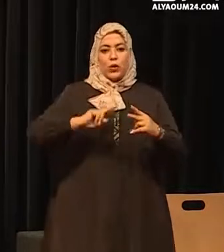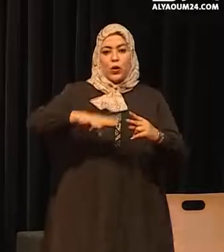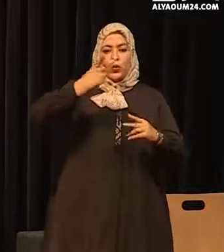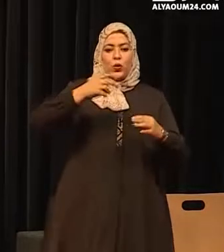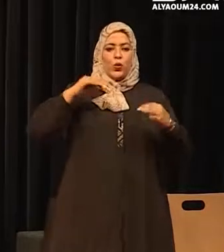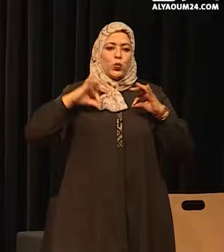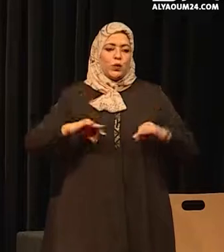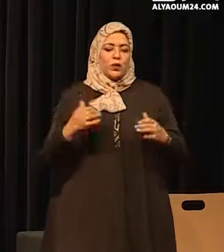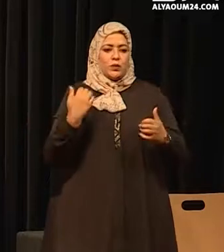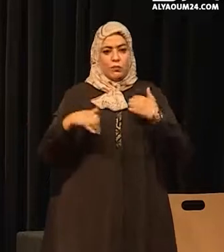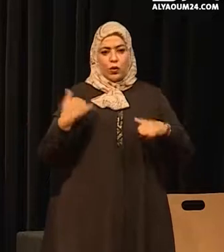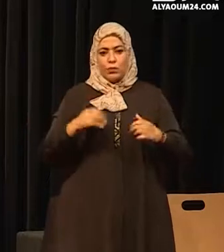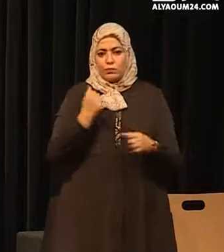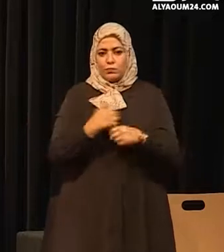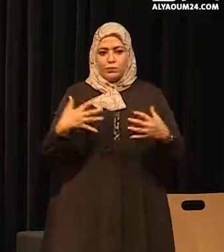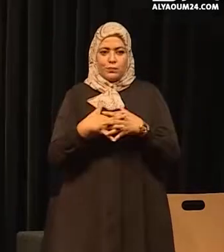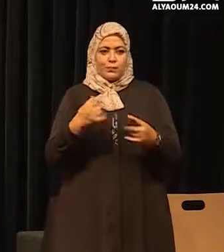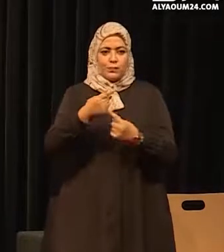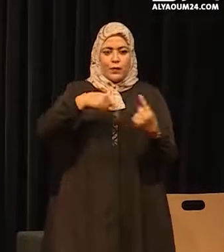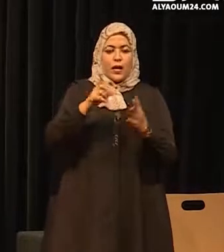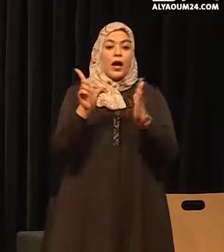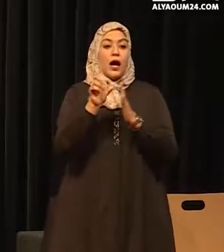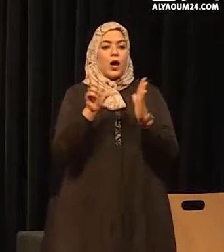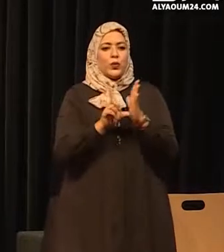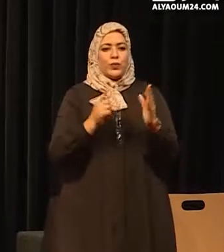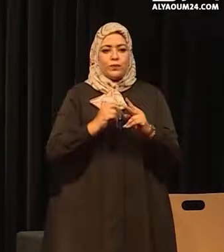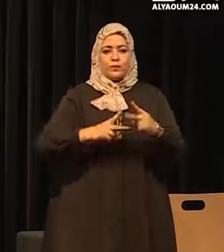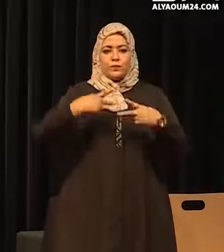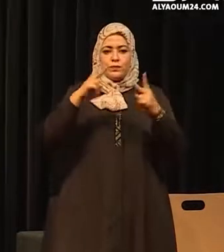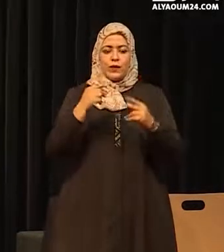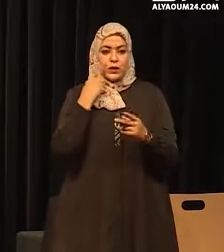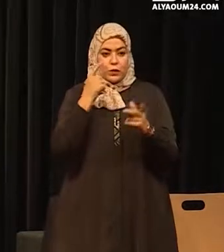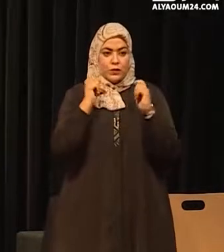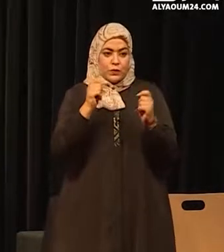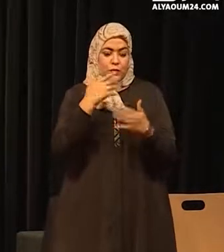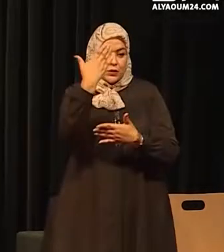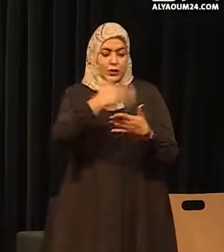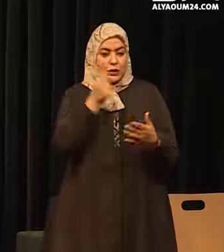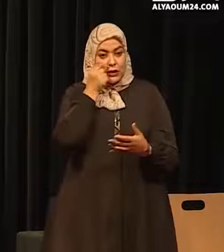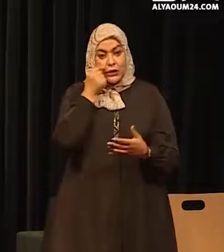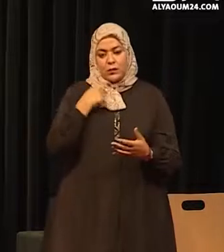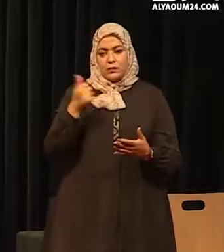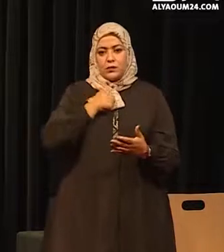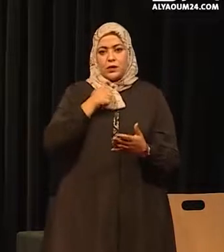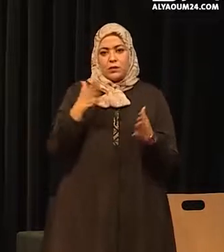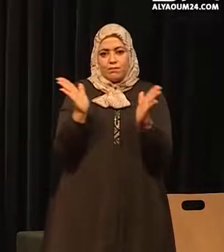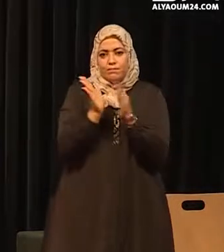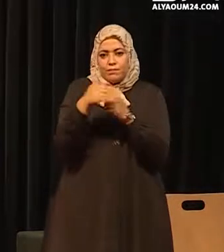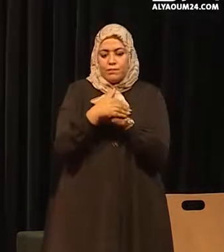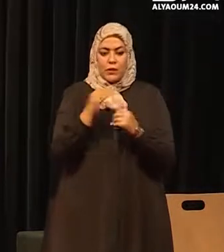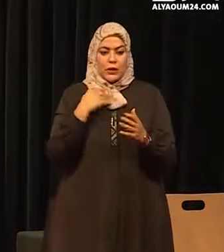تضامن إدماج رمعي والأسرة ودعم تنفيذ قانون حماية الأفراد فيما يتعلق بمعالجة البيانات الشخصية وكذلك ضمان